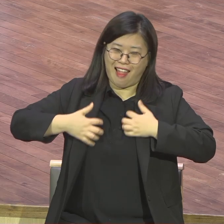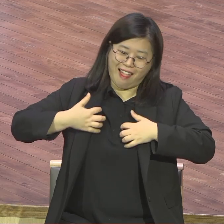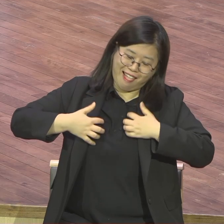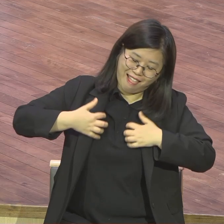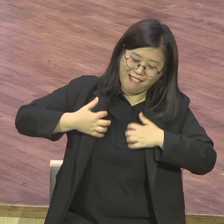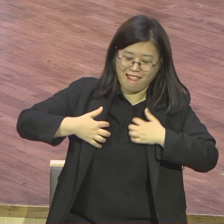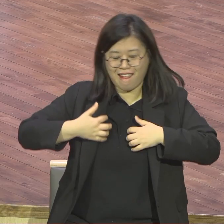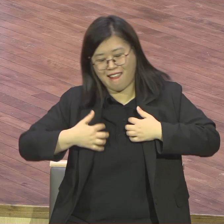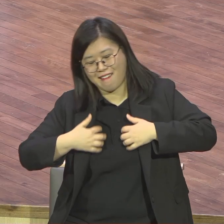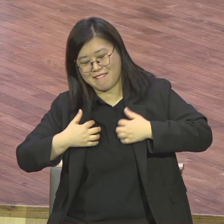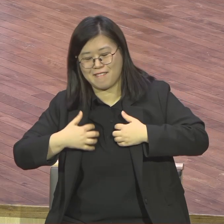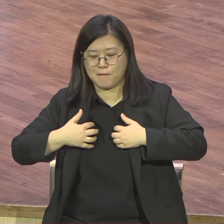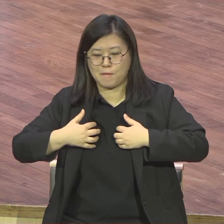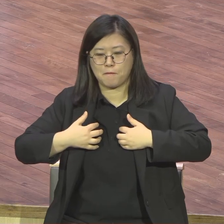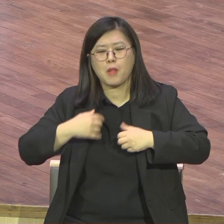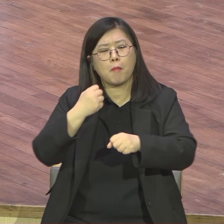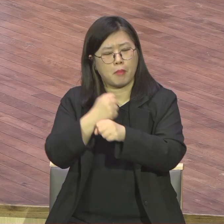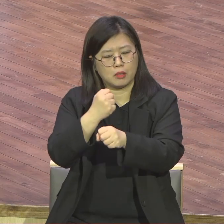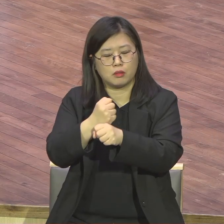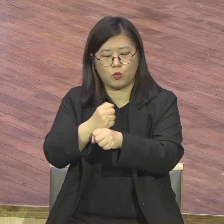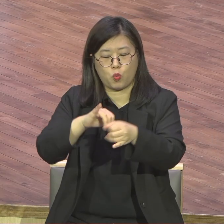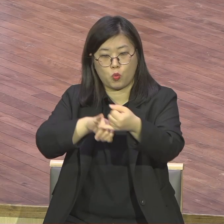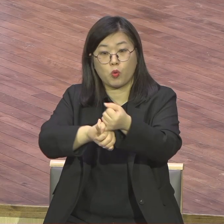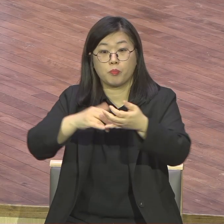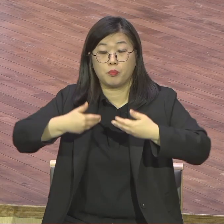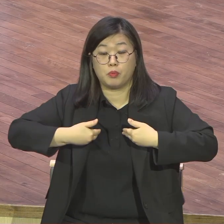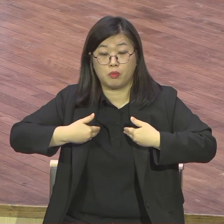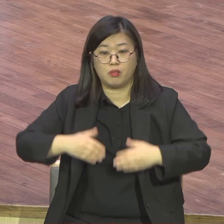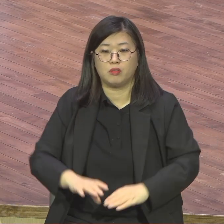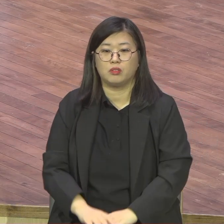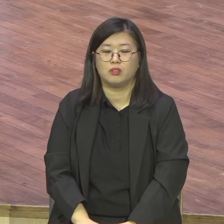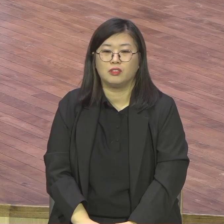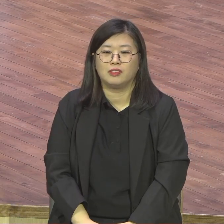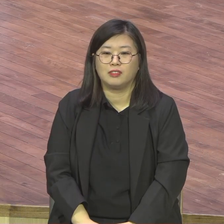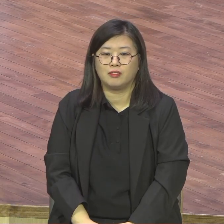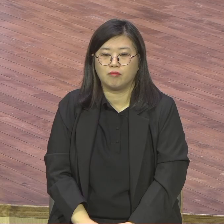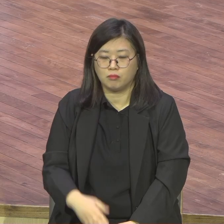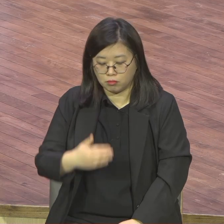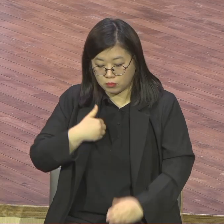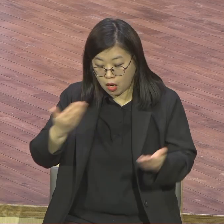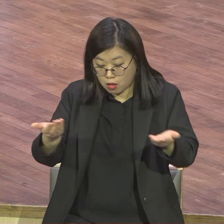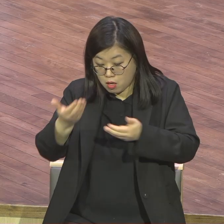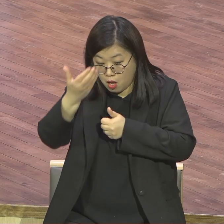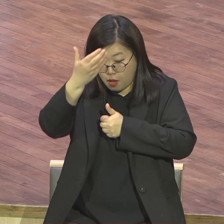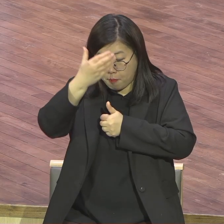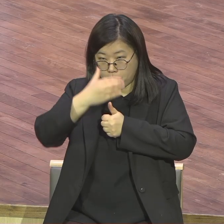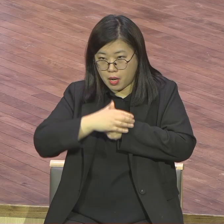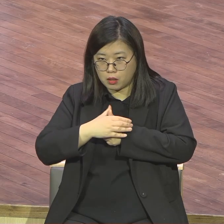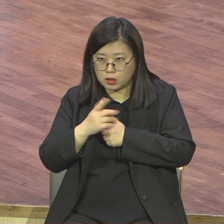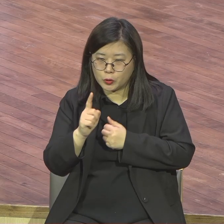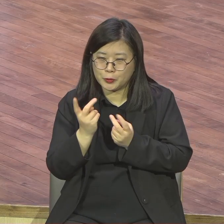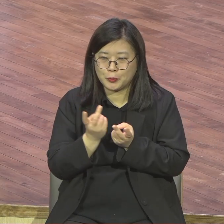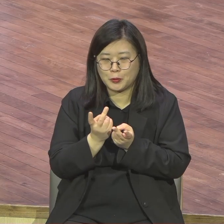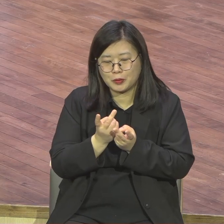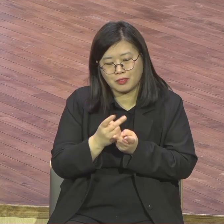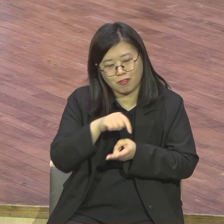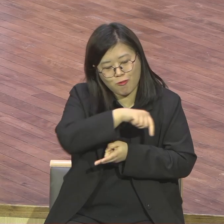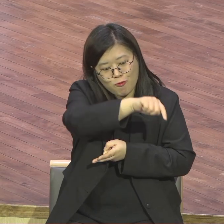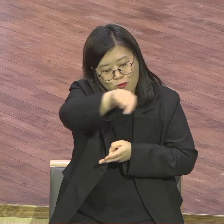부장 이런 중직자로서 직분을 어떻게 하느냐에 따라서 그 구역 분위기가 그 기관